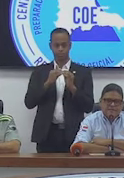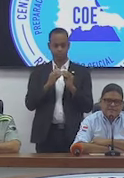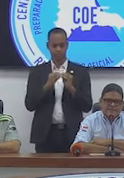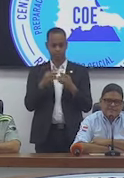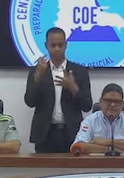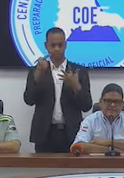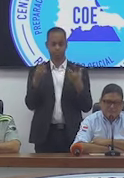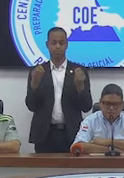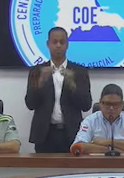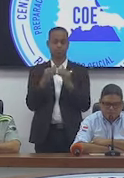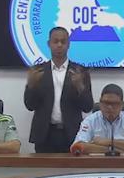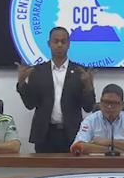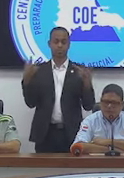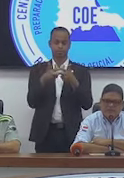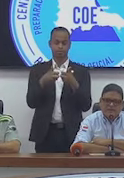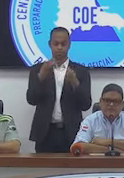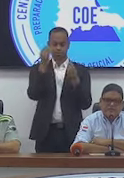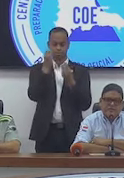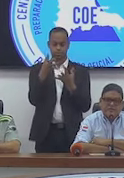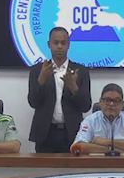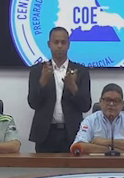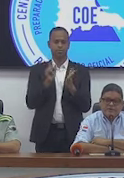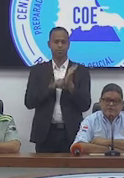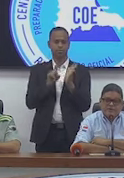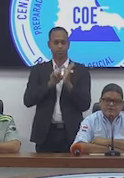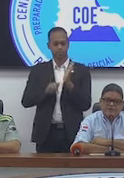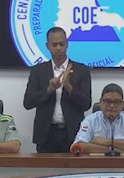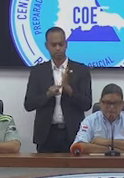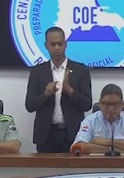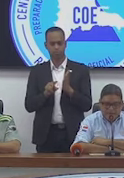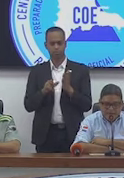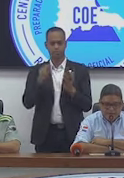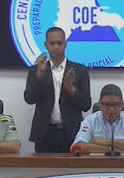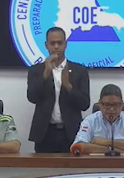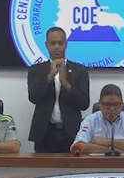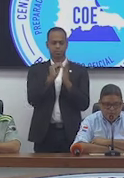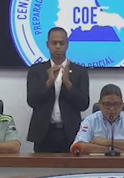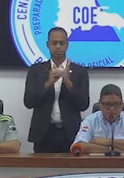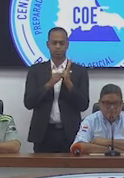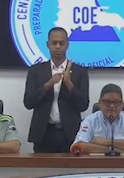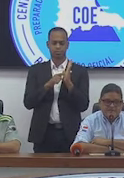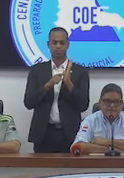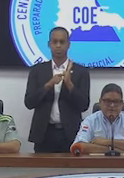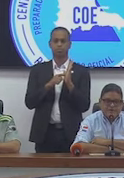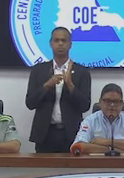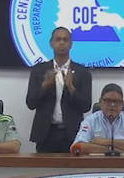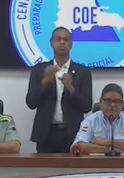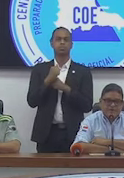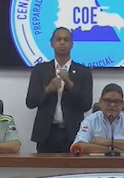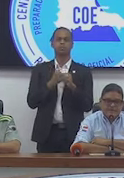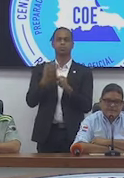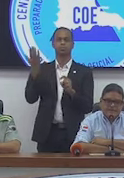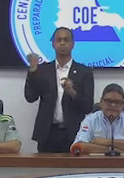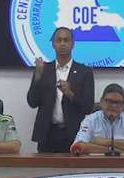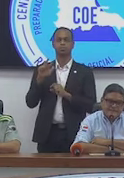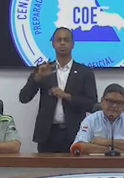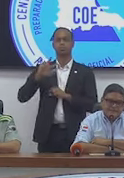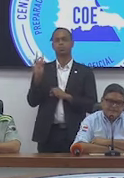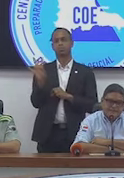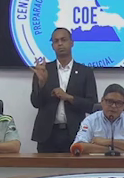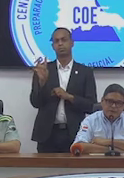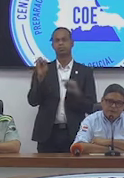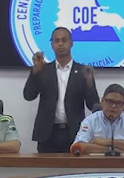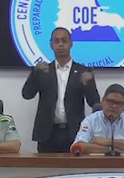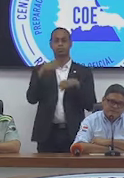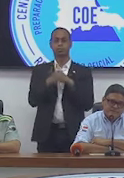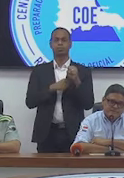más accidentes de tránsito en el boletín, lo mandé a corregir ahora porque me tomaron la cifra del año pasado, que eran 37, en